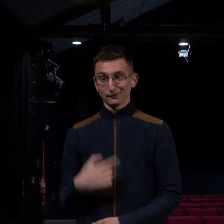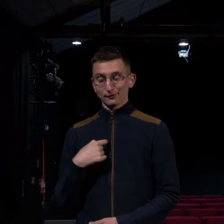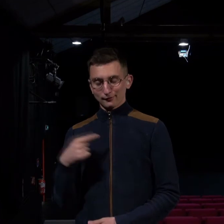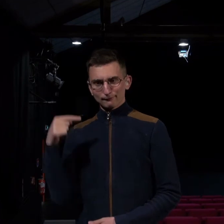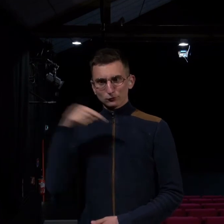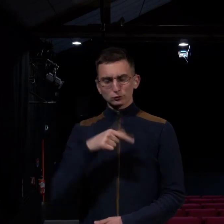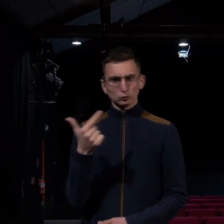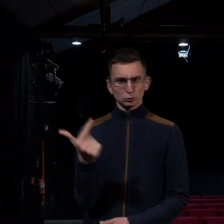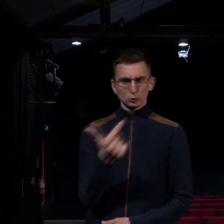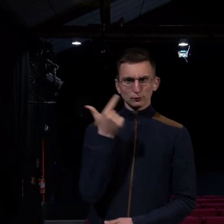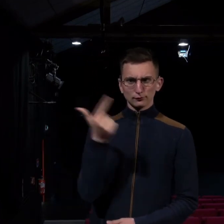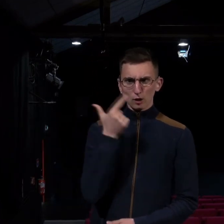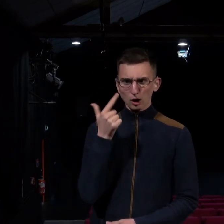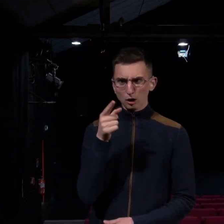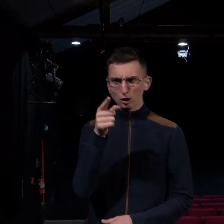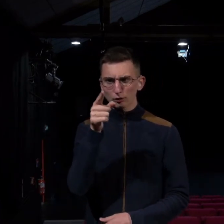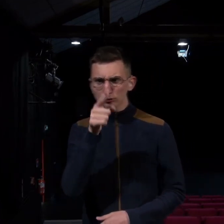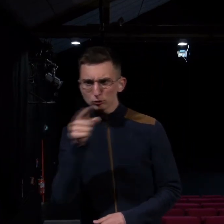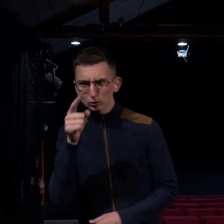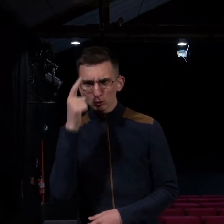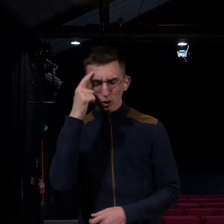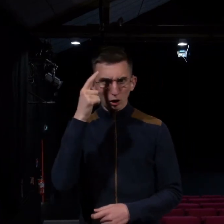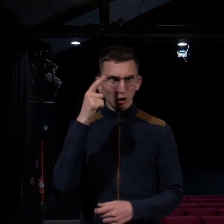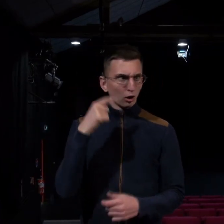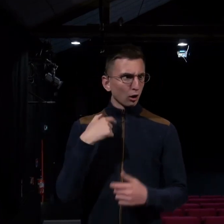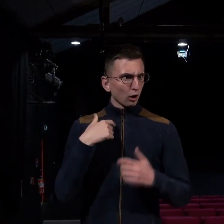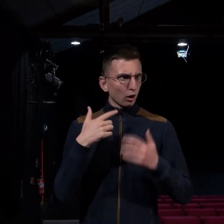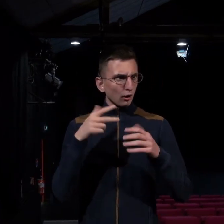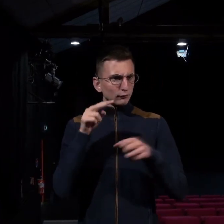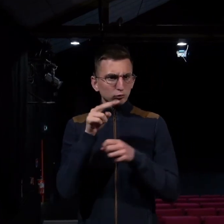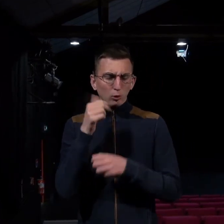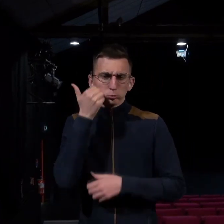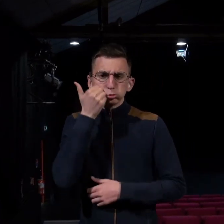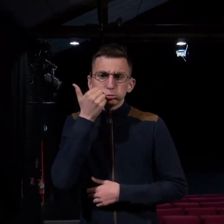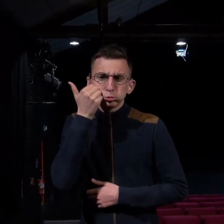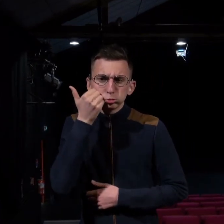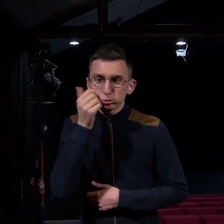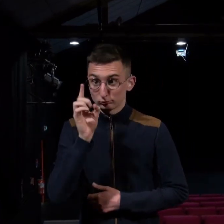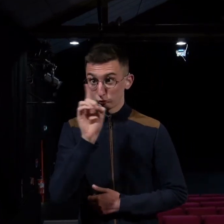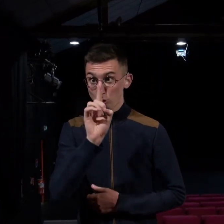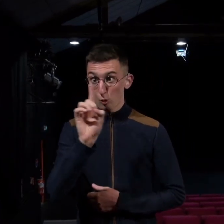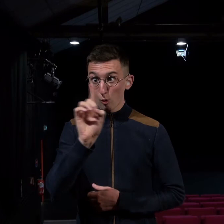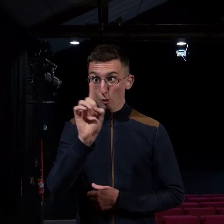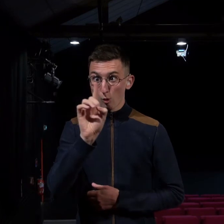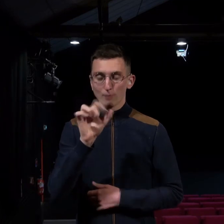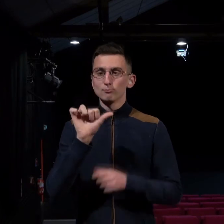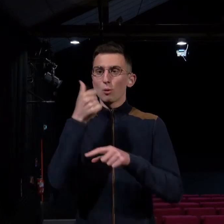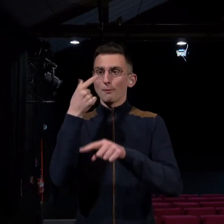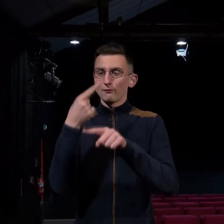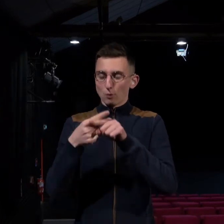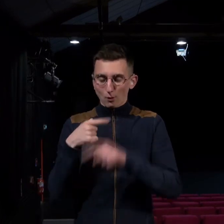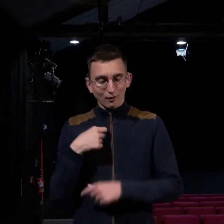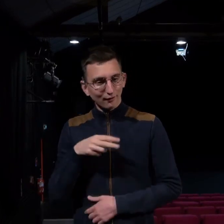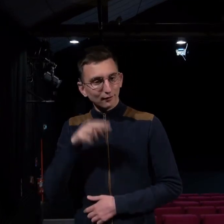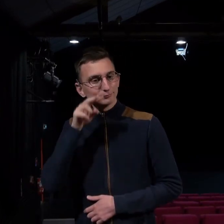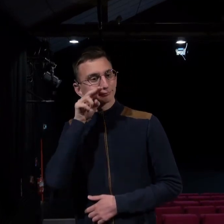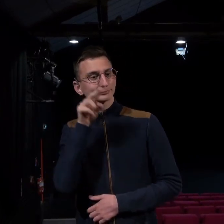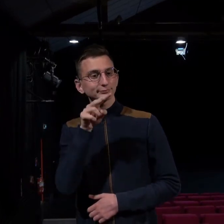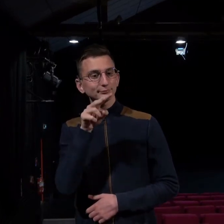N'imaginez pas qu'en le voyant deux fois, je me suis ennuyée. Pas du tout. La première fois, c'était une